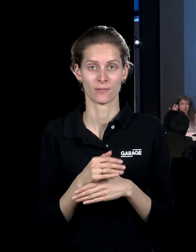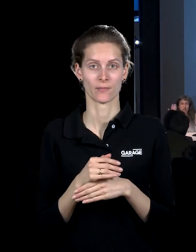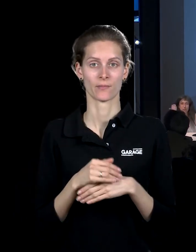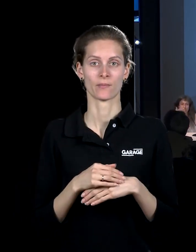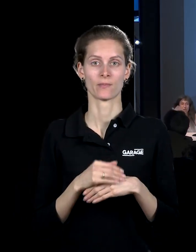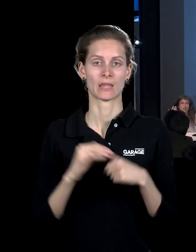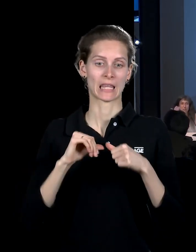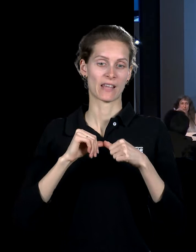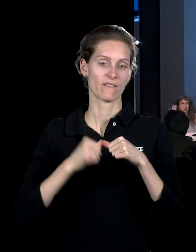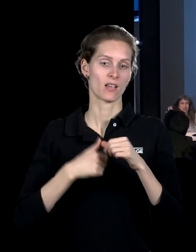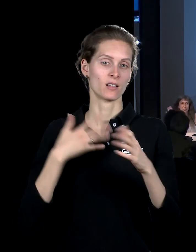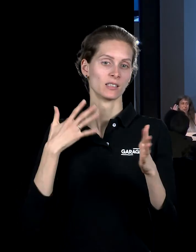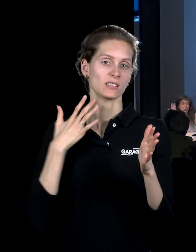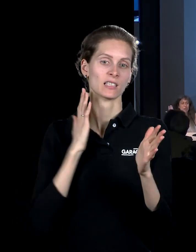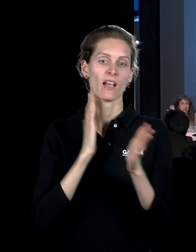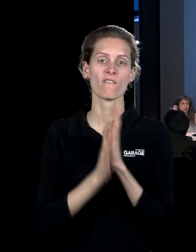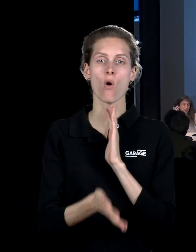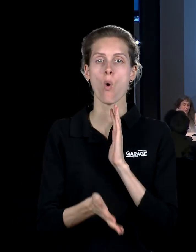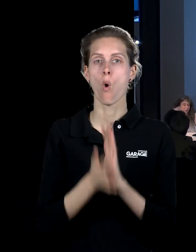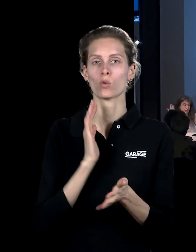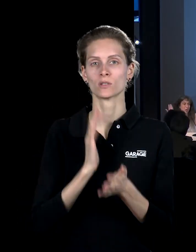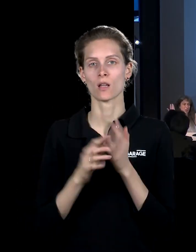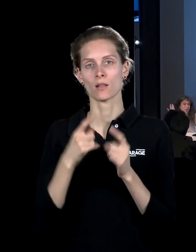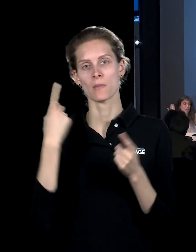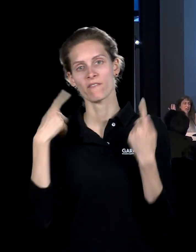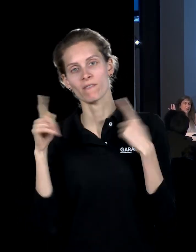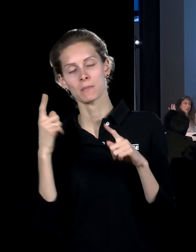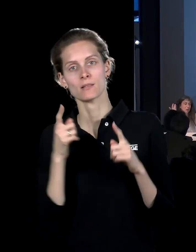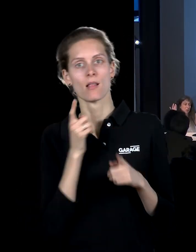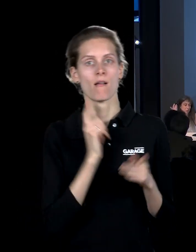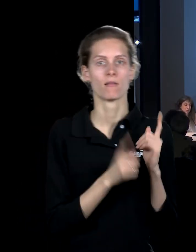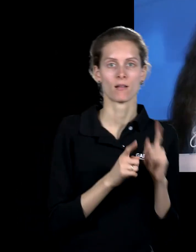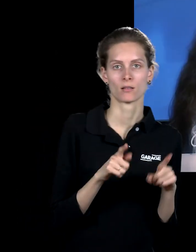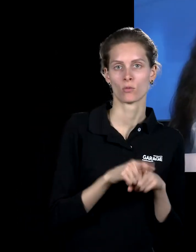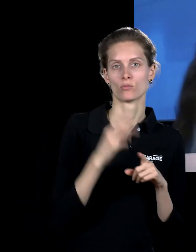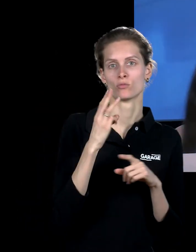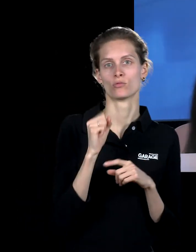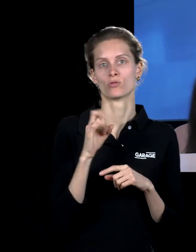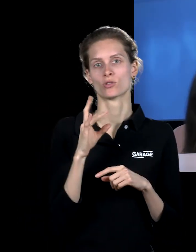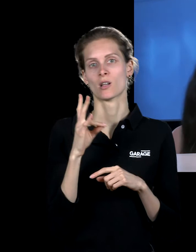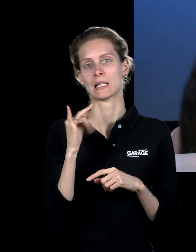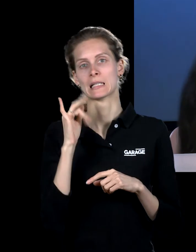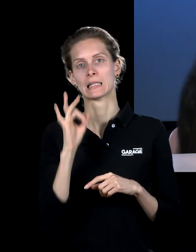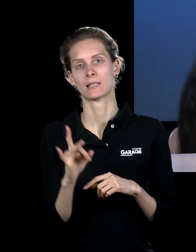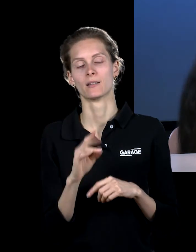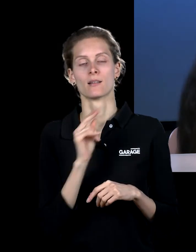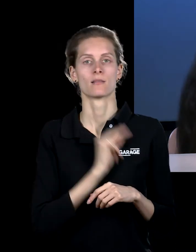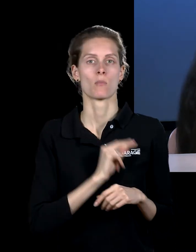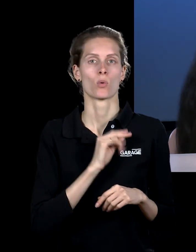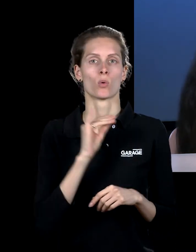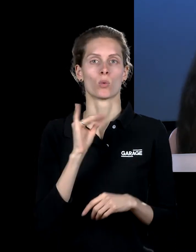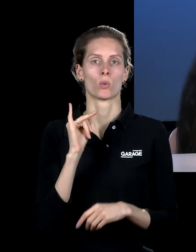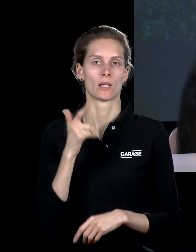вечный сквозняк между открытым и закрытым, между вымыслом и реальностью, такой шарнир. Это, наверное, то, с чем работает ЮИК.